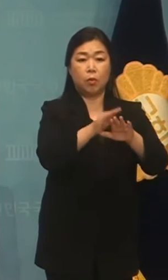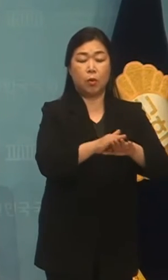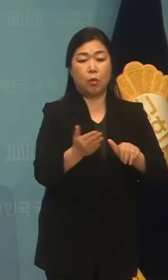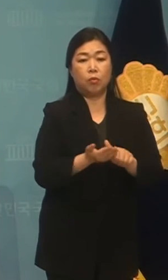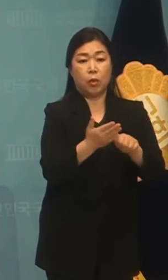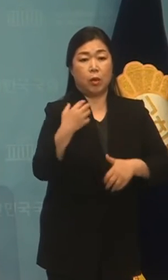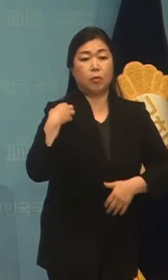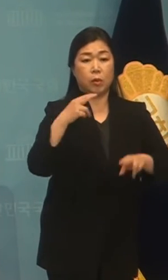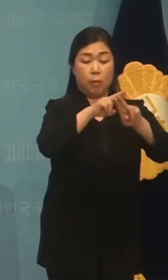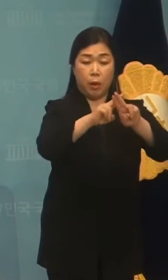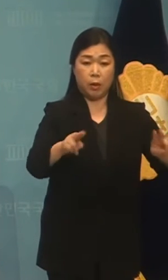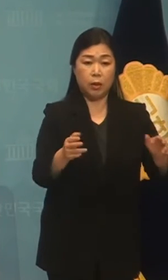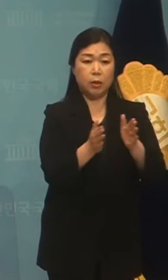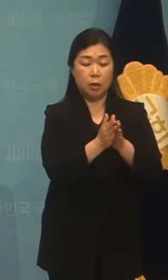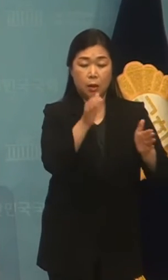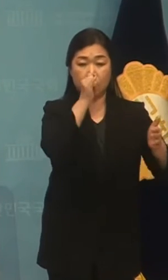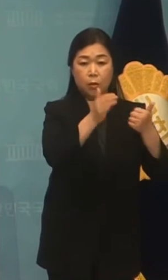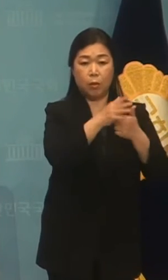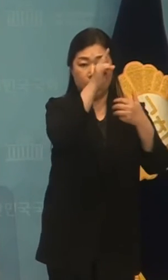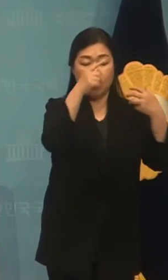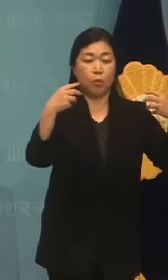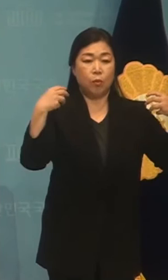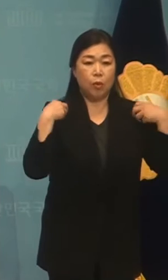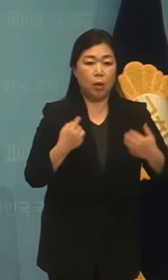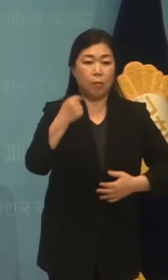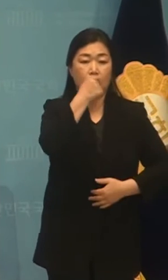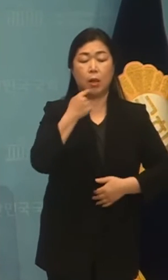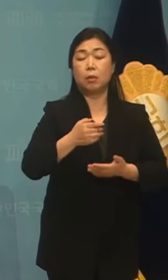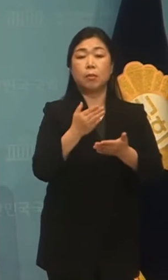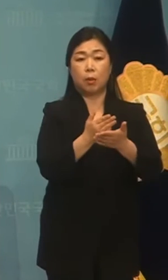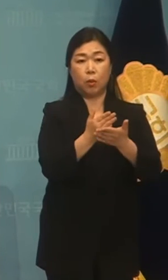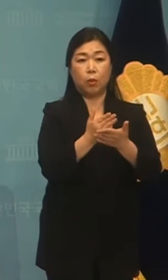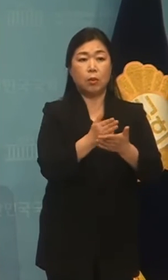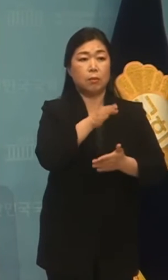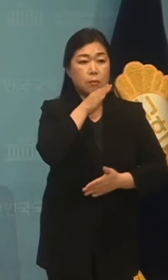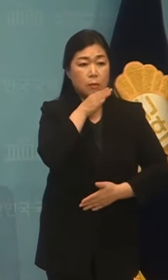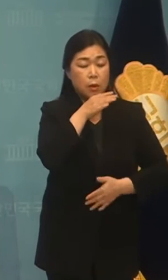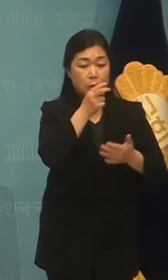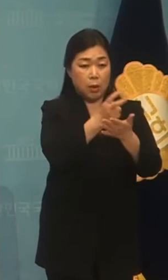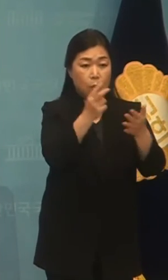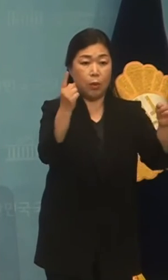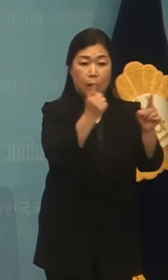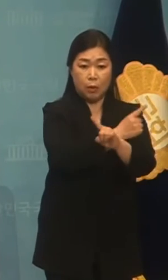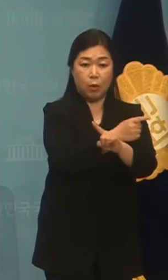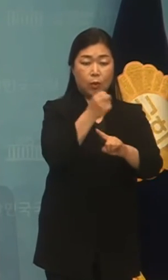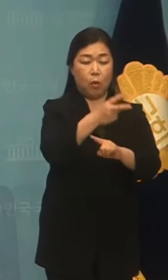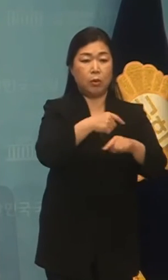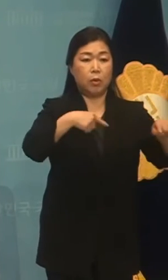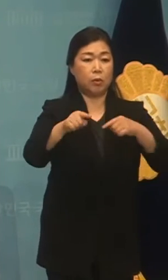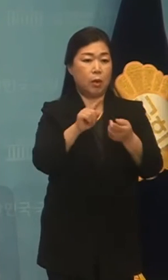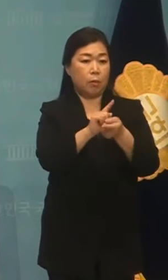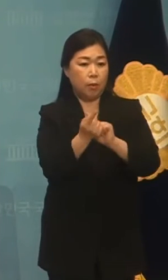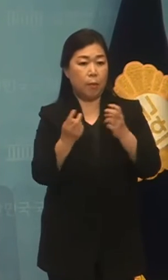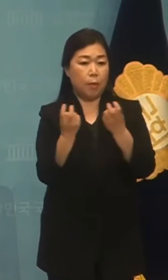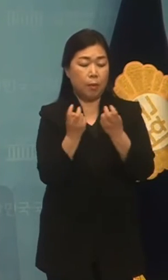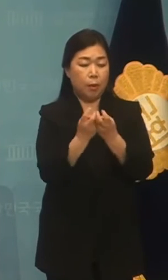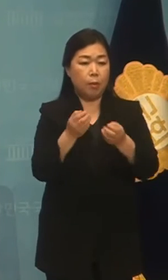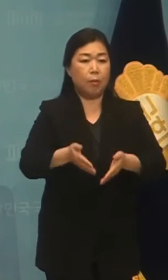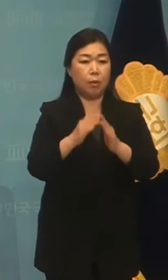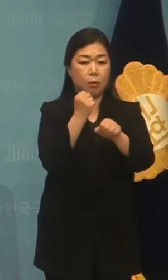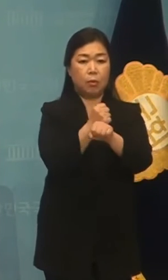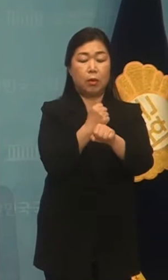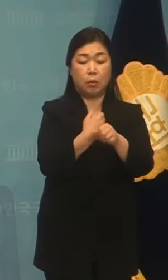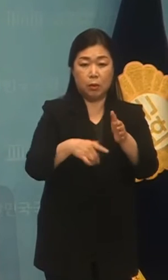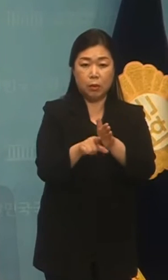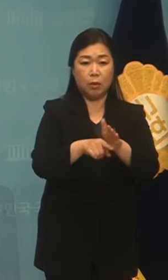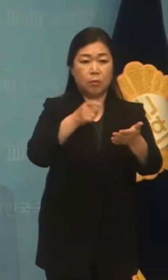폐지에 나선 만큼 정부는 더 이상 말지 않지만 할 것이 아니라 실질적인 제도 개선과 정책 대안 만안에 조속히